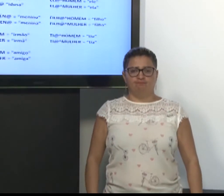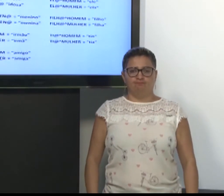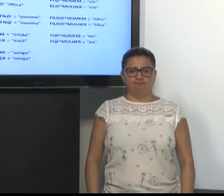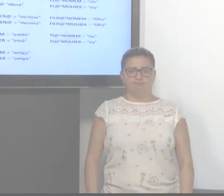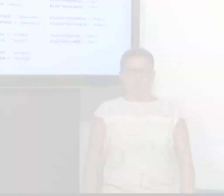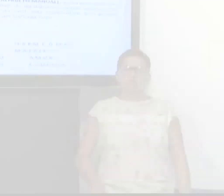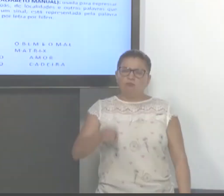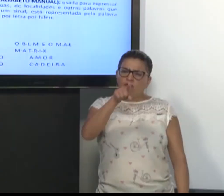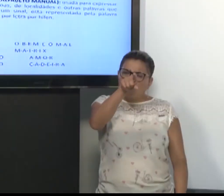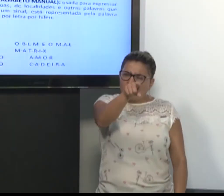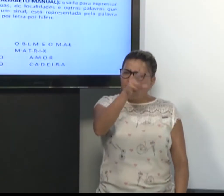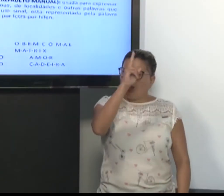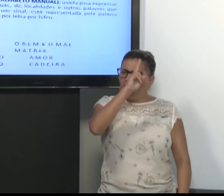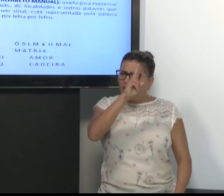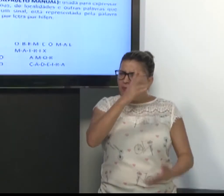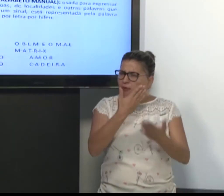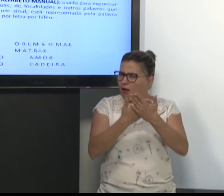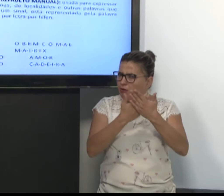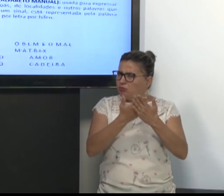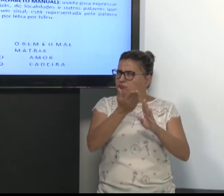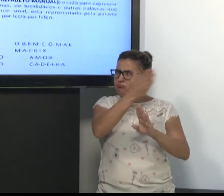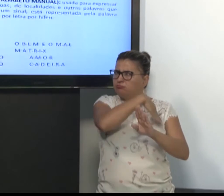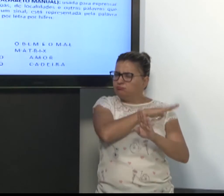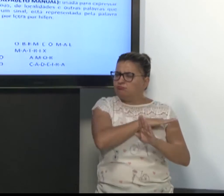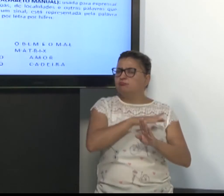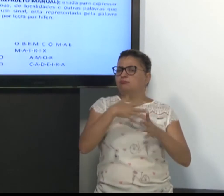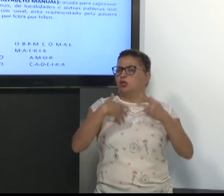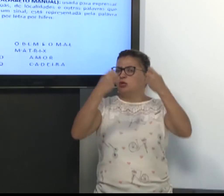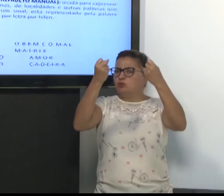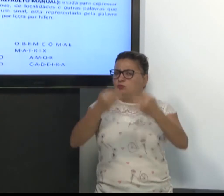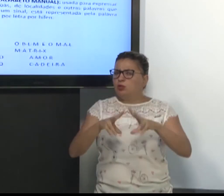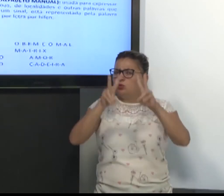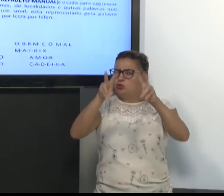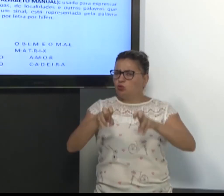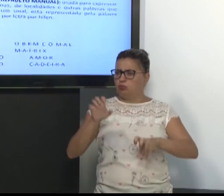Então, vocês lembram que nós falamos um pouquinho também de datilologia.